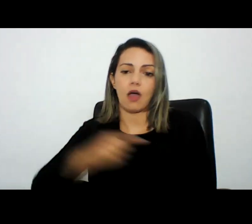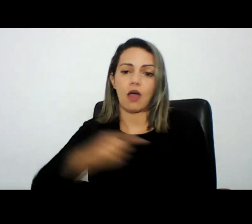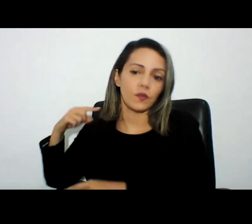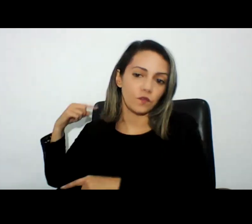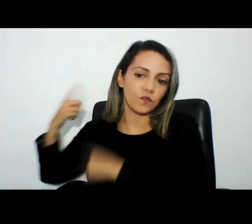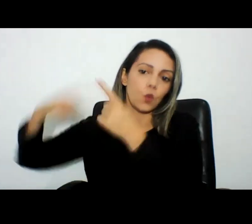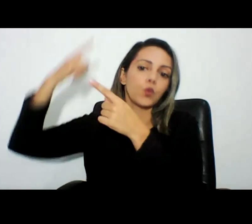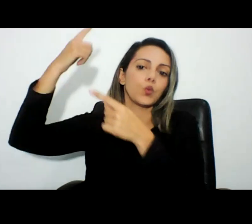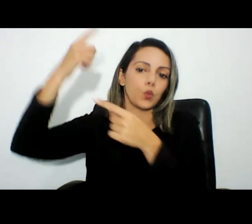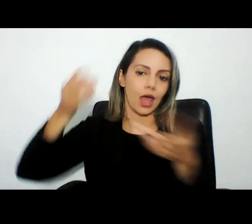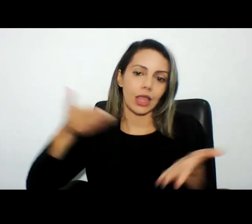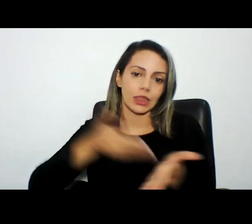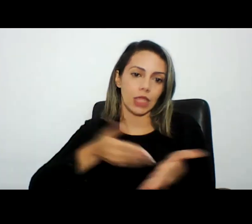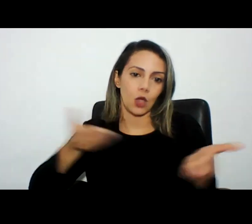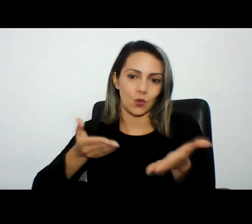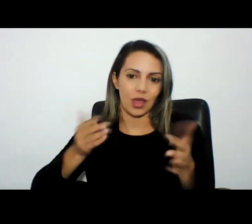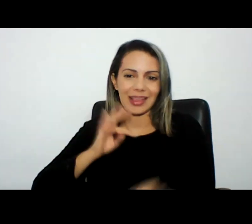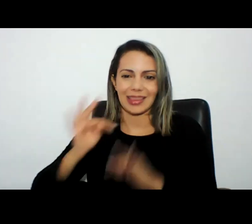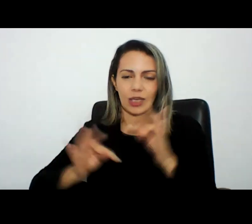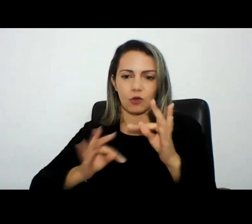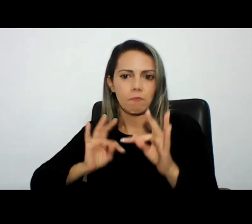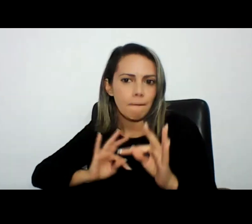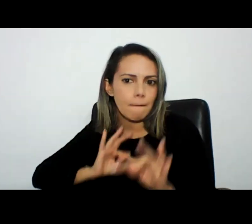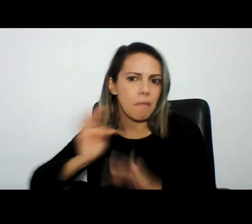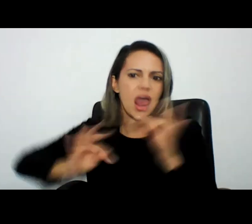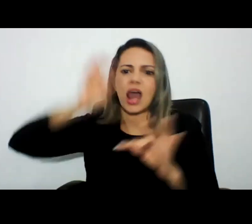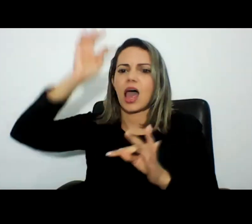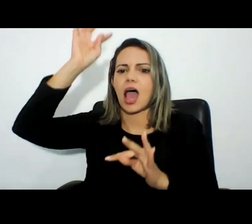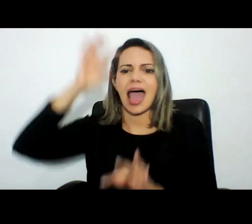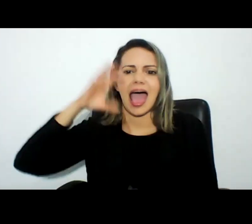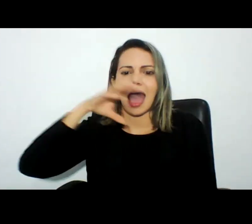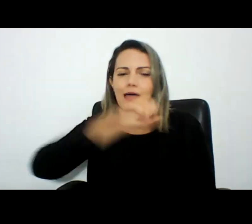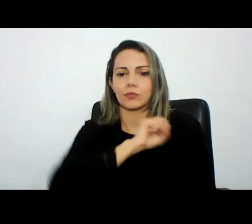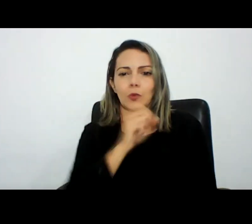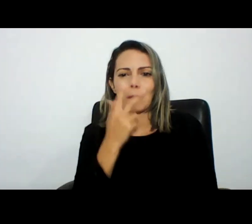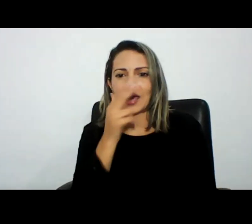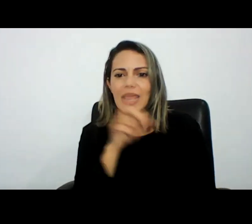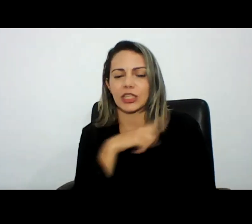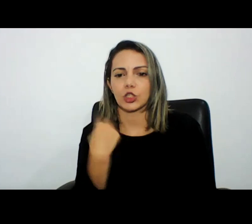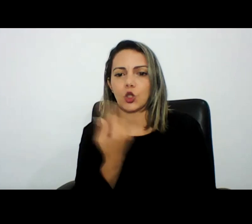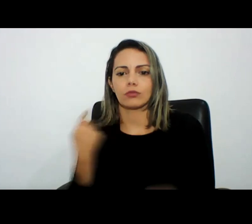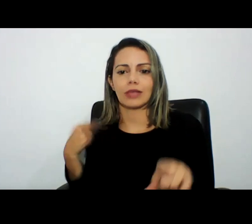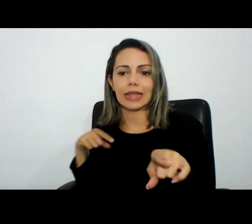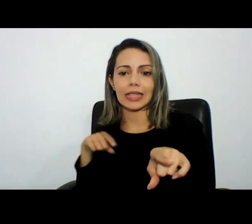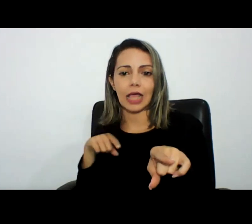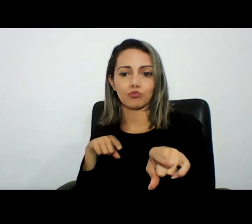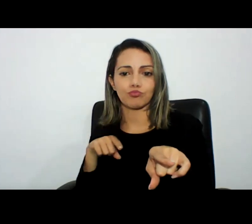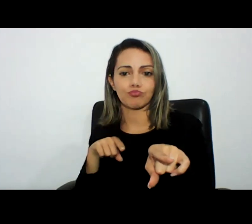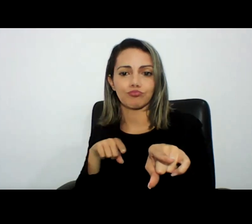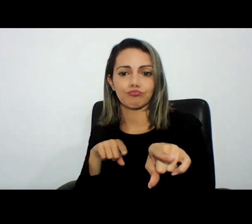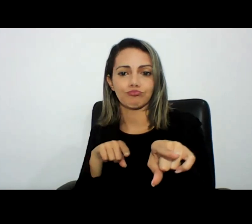evolui muito rápido eu acho que a gente acaba ficando um pouco para trás não sei se um dia nós vamos ficar pari-passo a gente vai